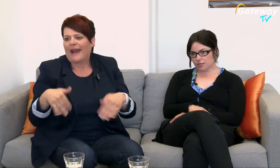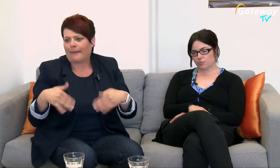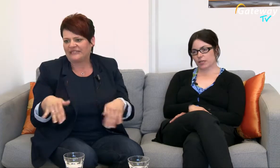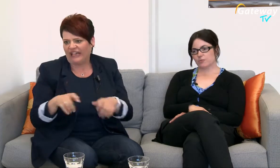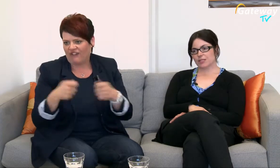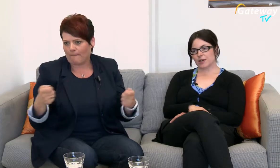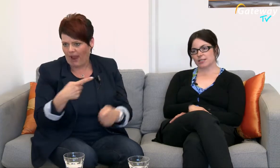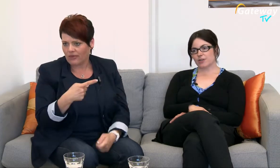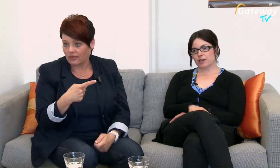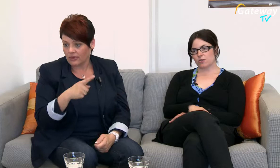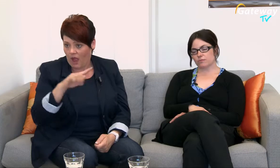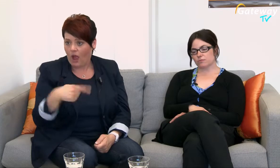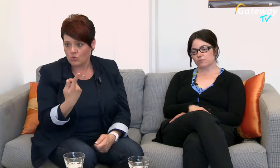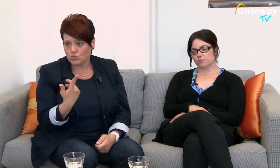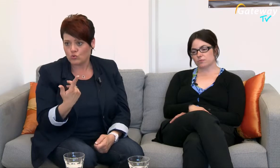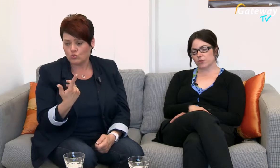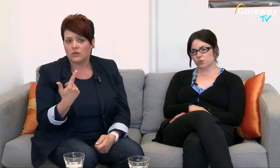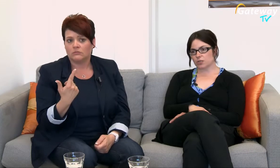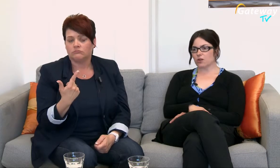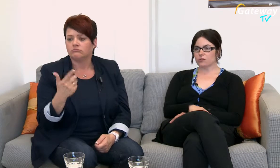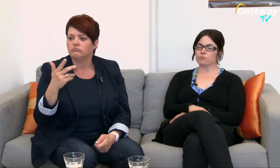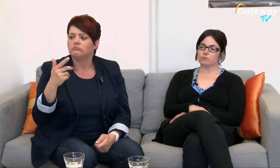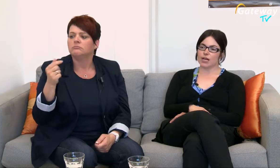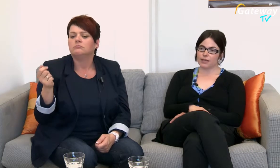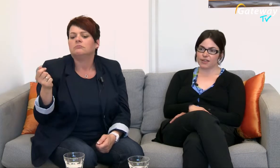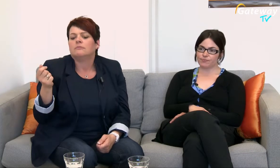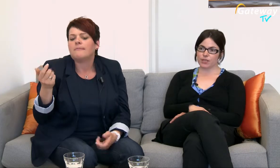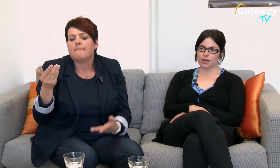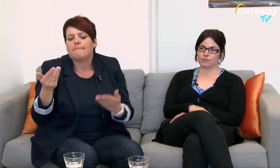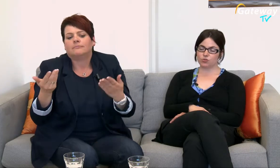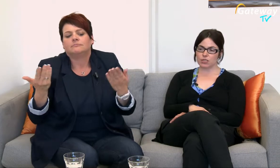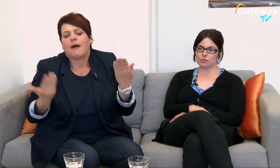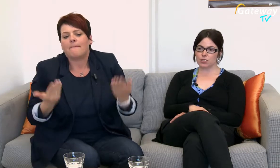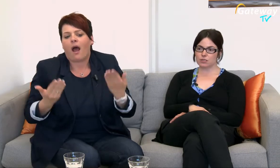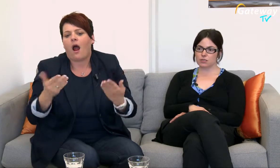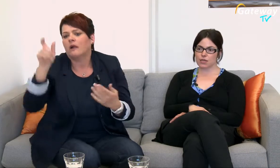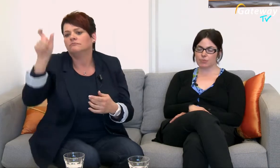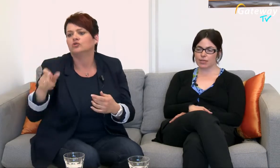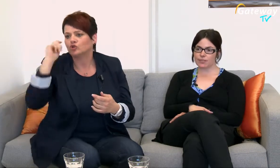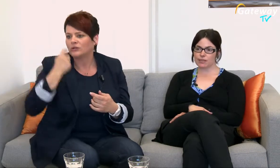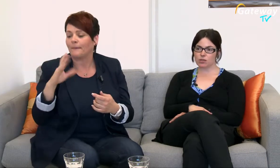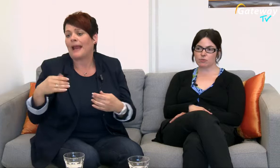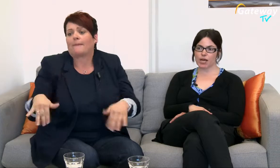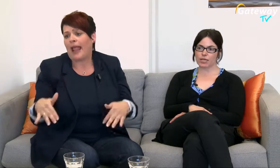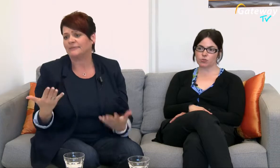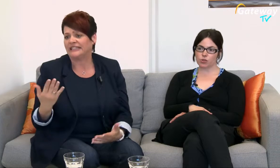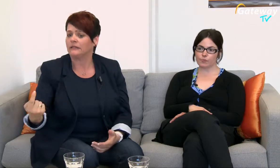beispielsweise Weil ja auch zwischendurch auch mal Studierende mit Epilepsie auch in die Beratung kommen